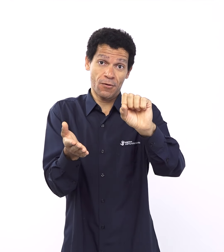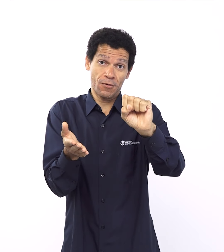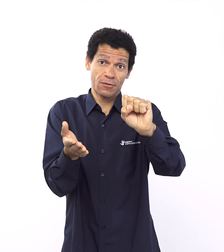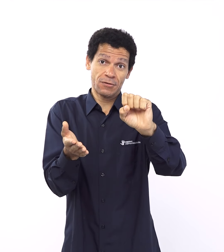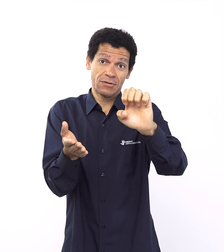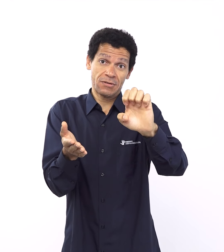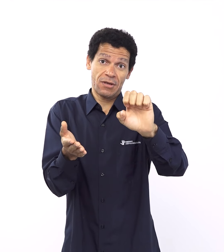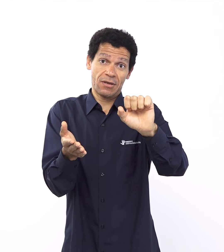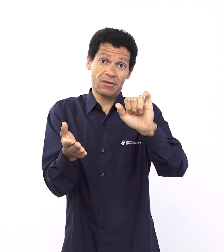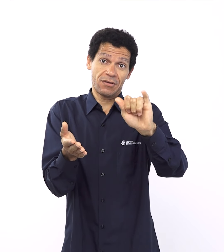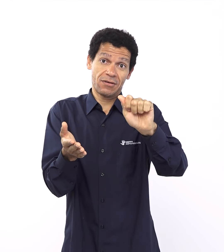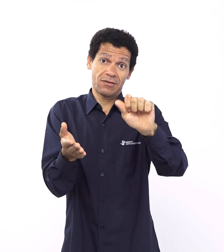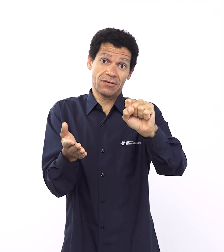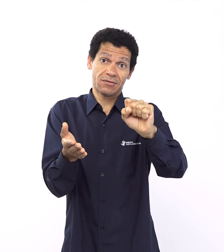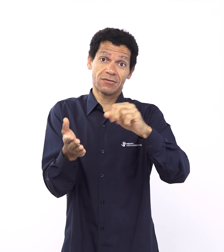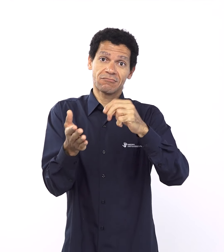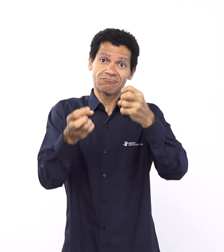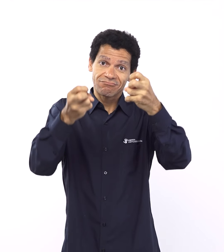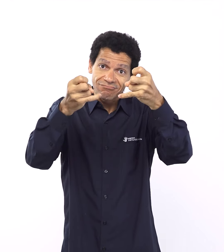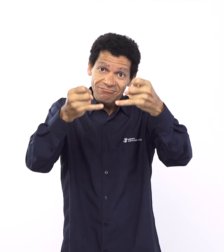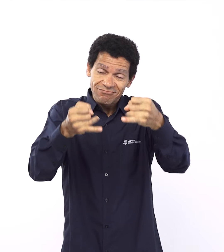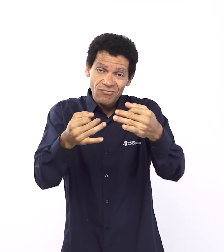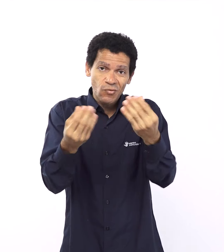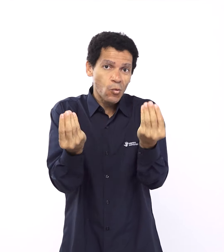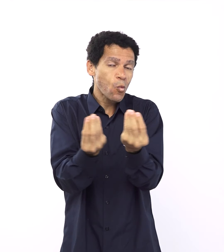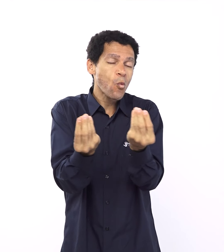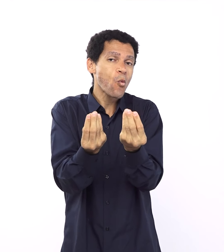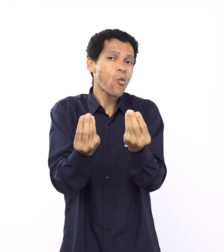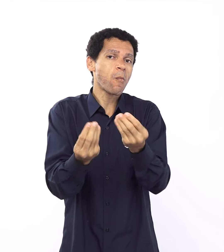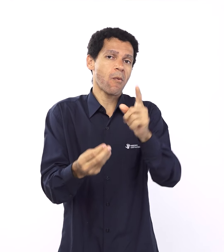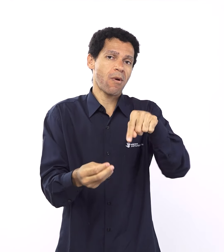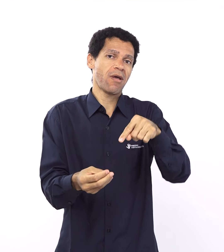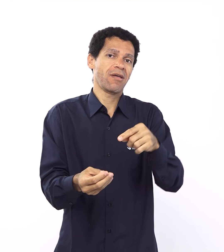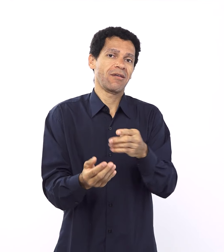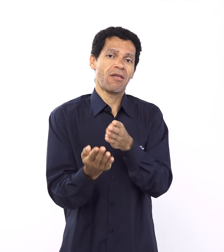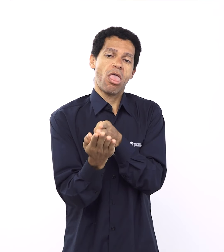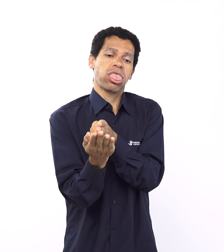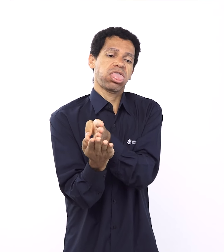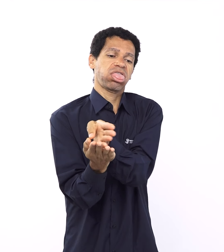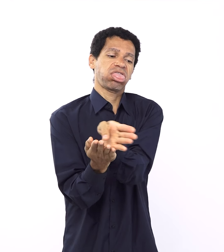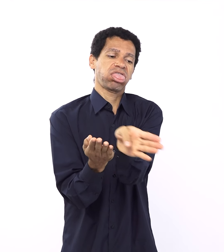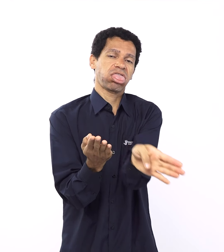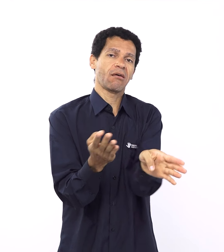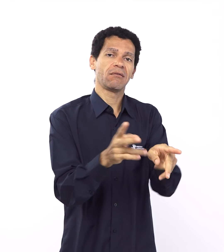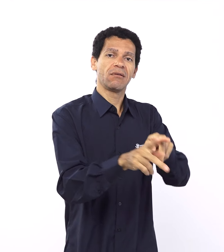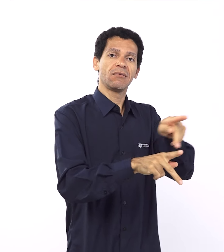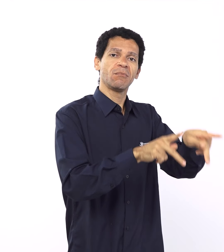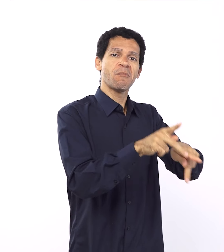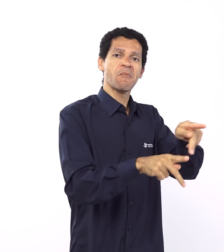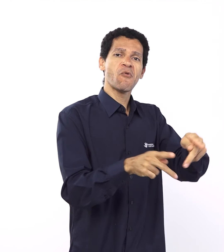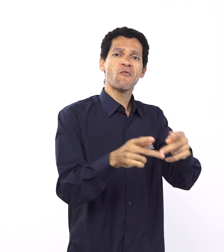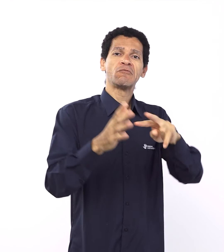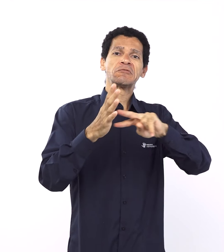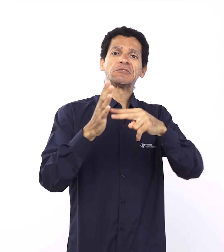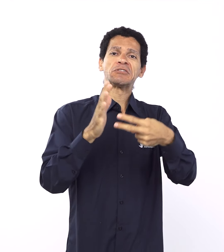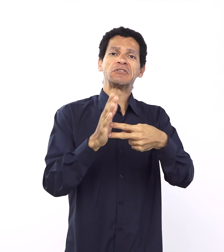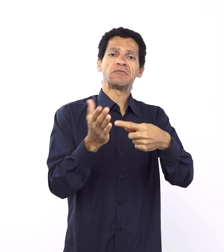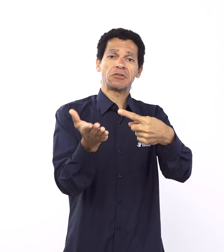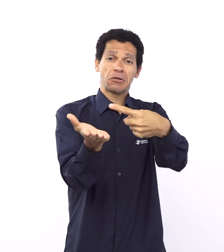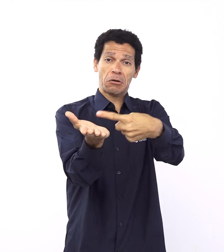como Adão transgrediu, né? Então, já existe uma aliança anterior a isso. Só que aqui, em específico, na aliança de Noé,